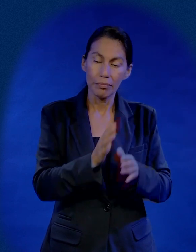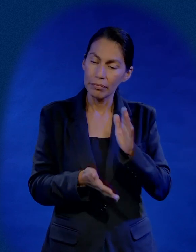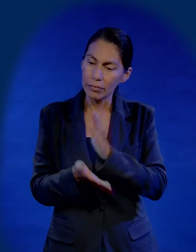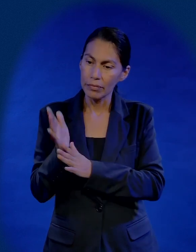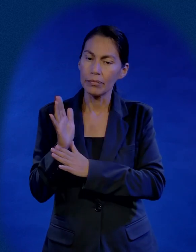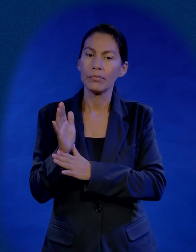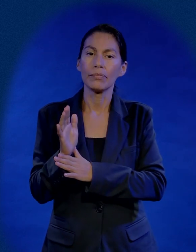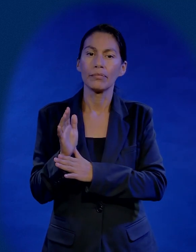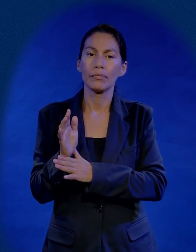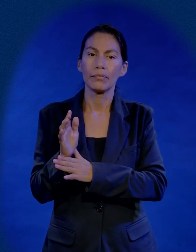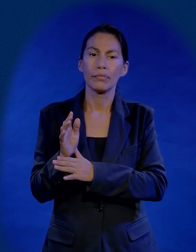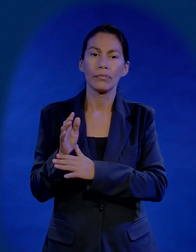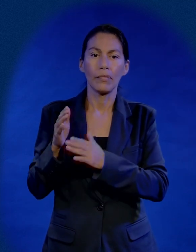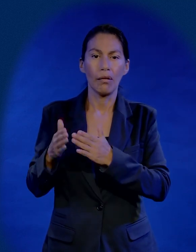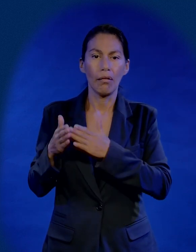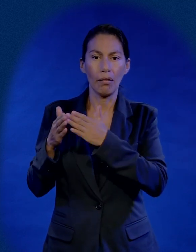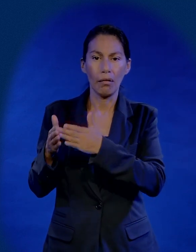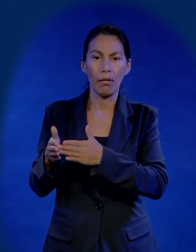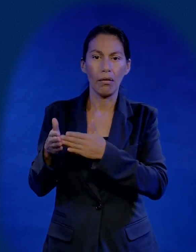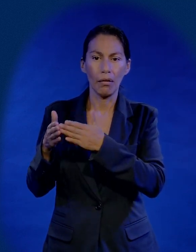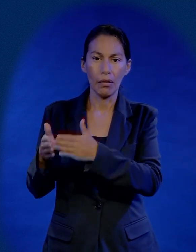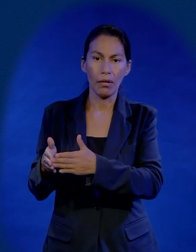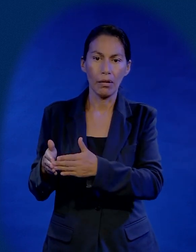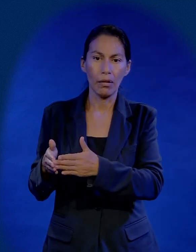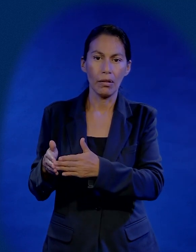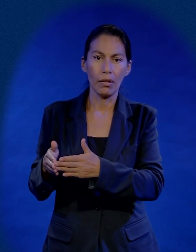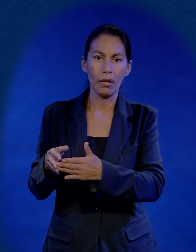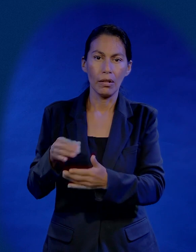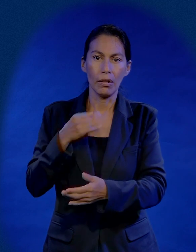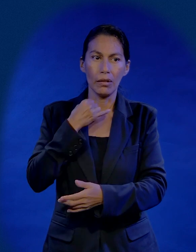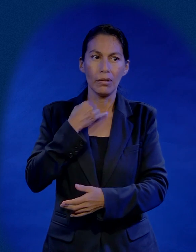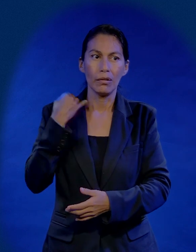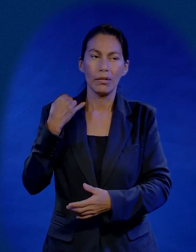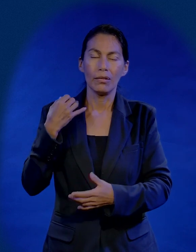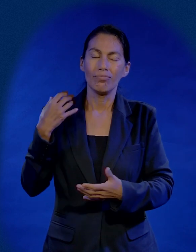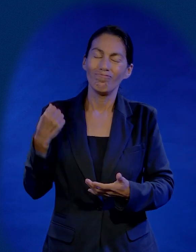pero señor, nada, vámonos a la barca y Judas dice,